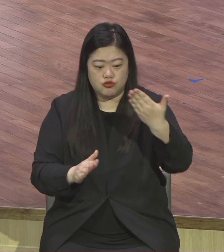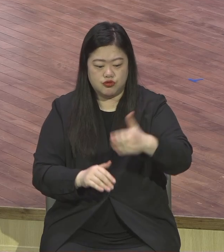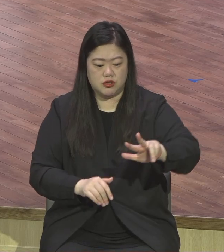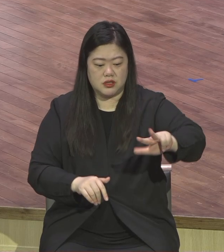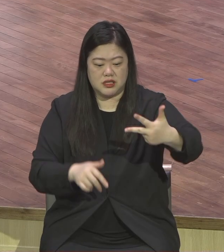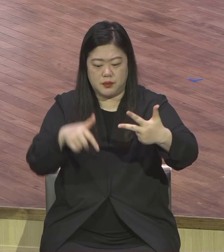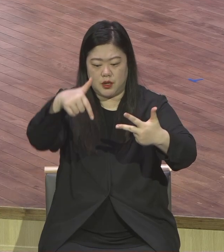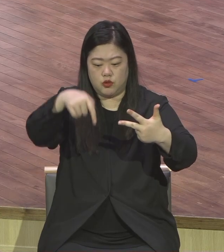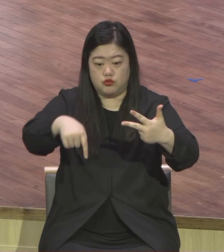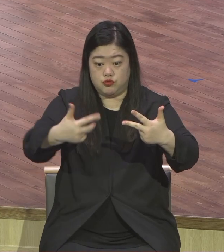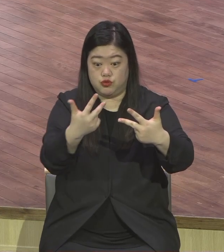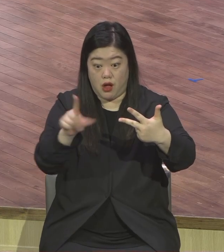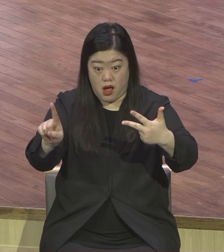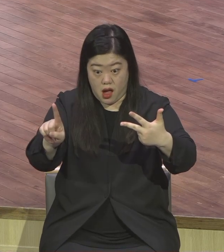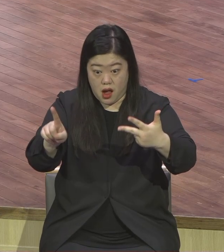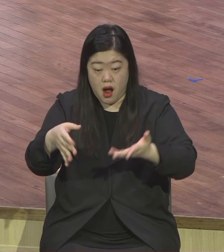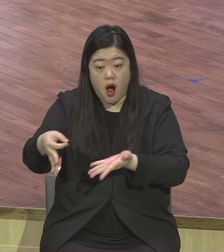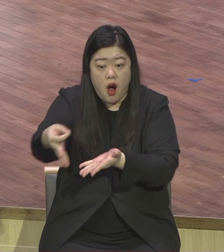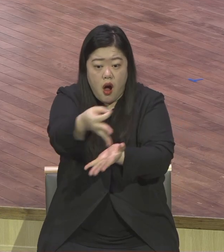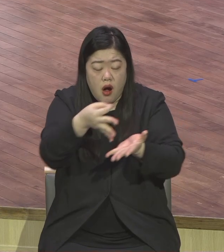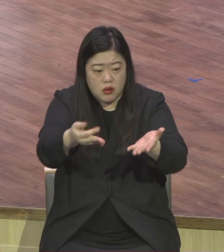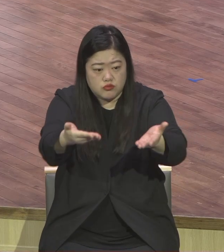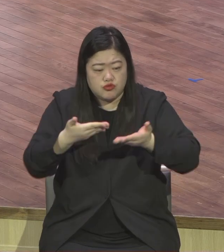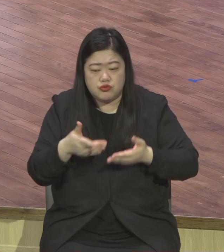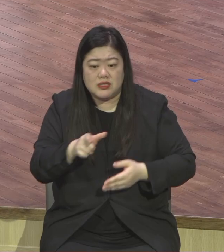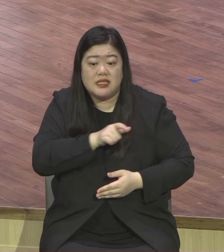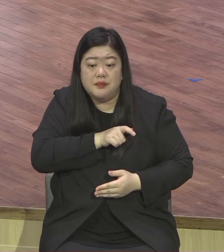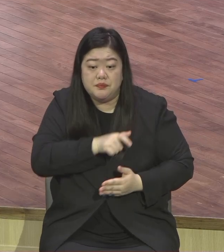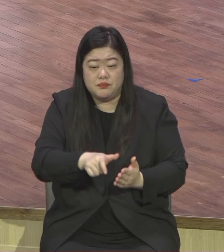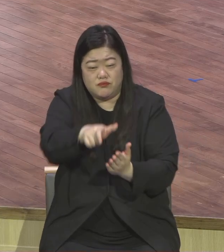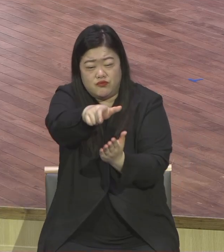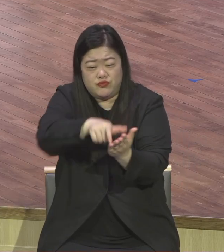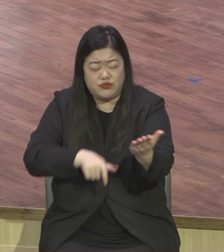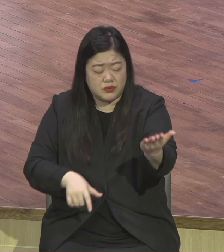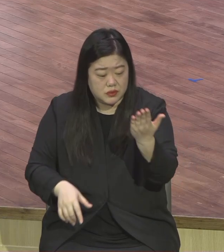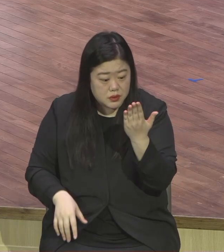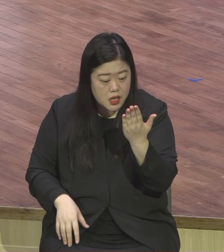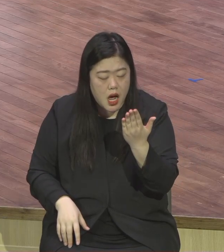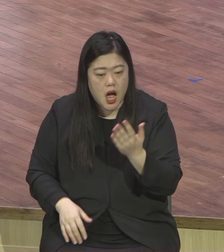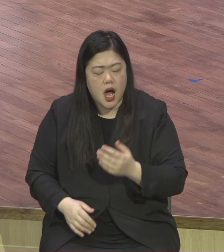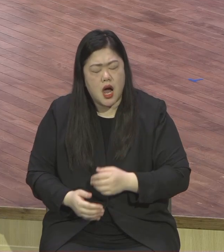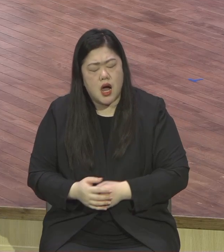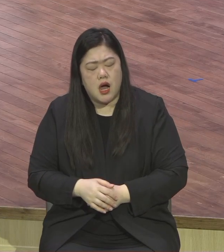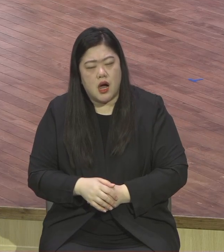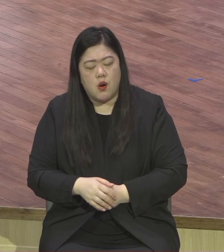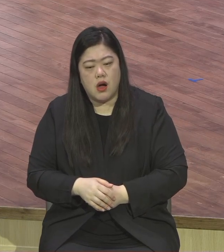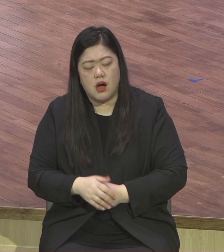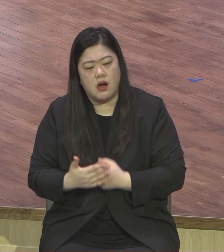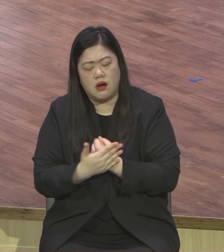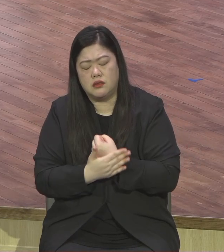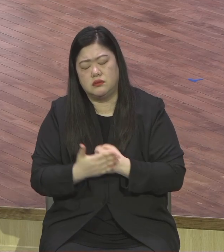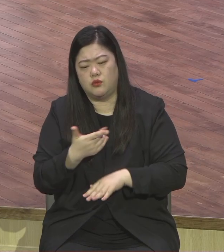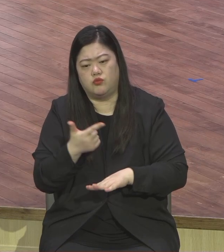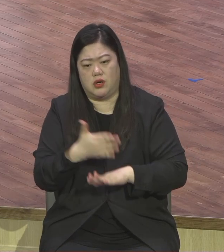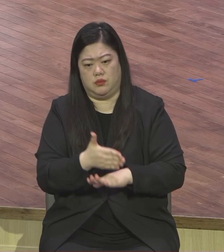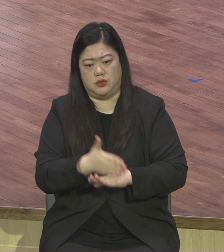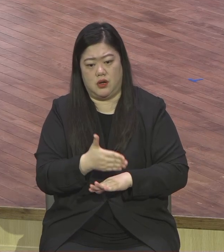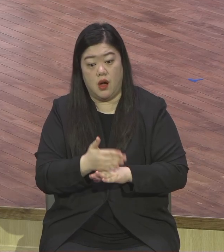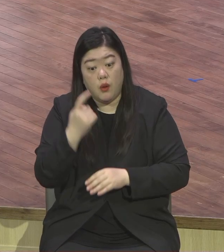대교구소 다 보고하잖아요. 심지어 장애인교회에서 그거 한구자 드리려고 그 어려운다 힘든데